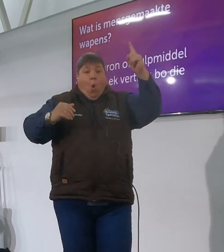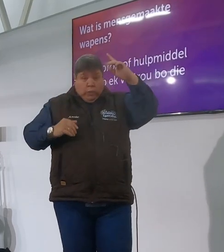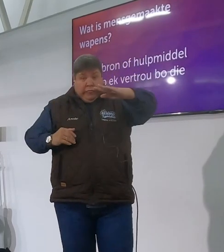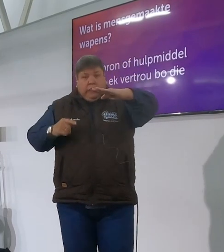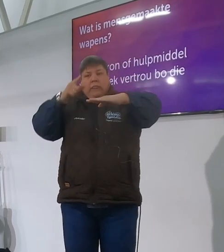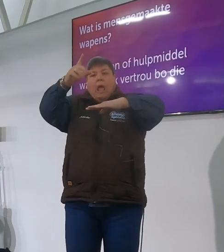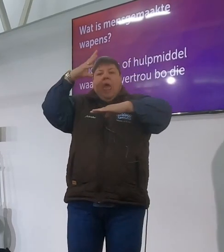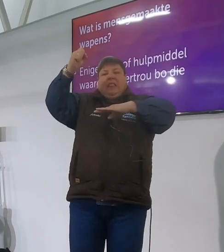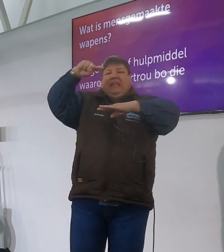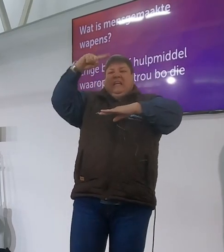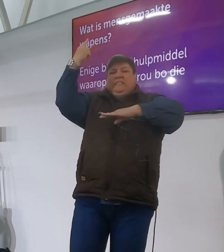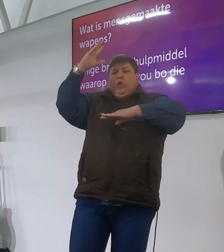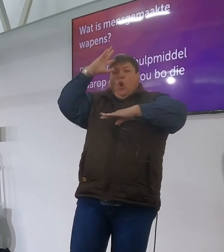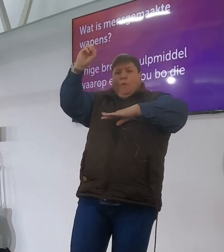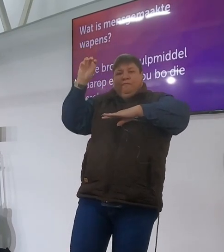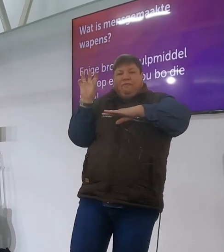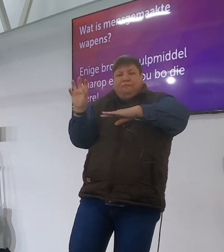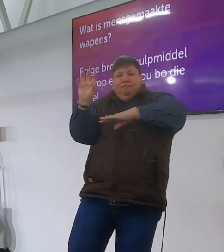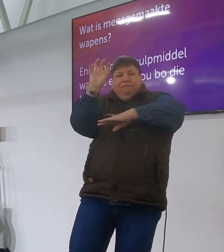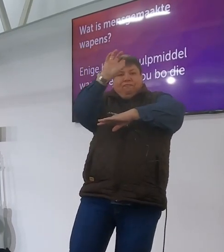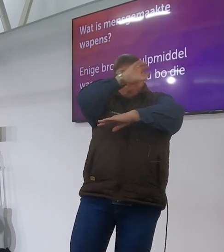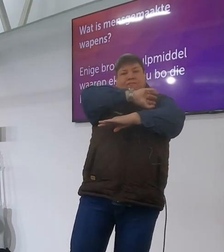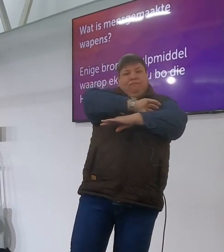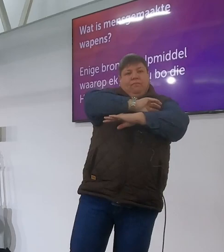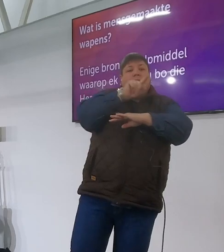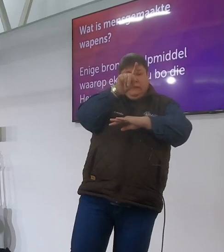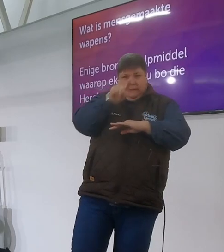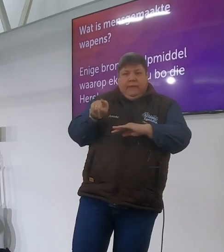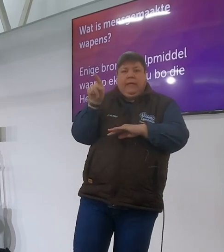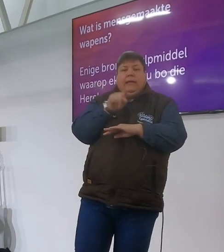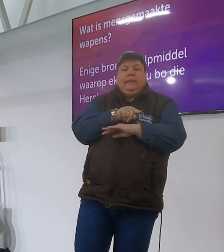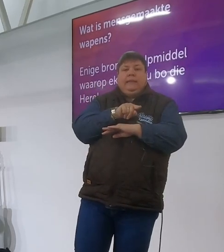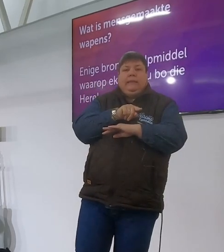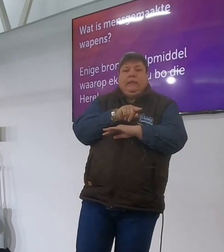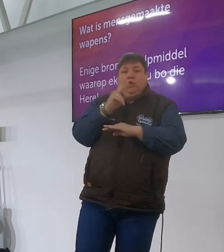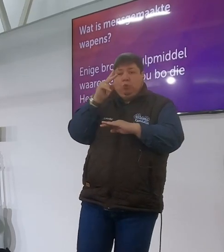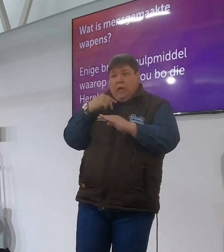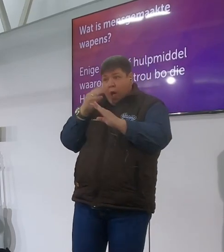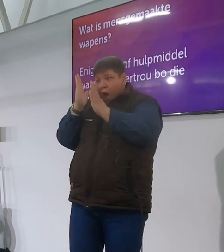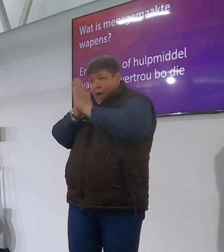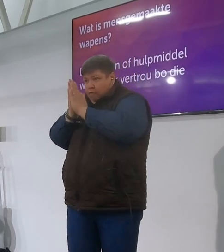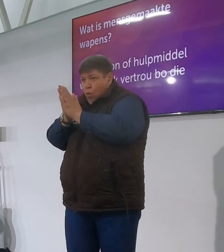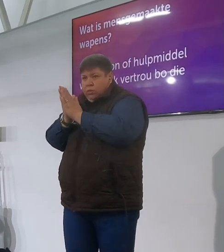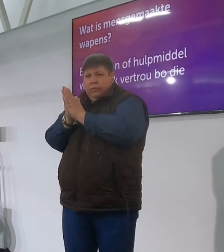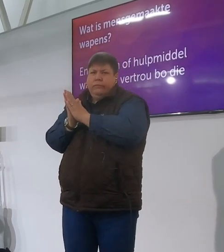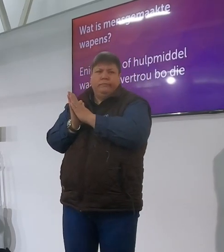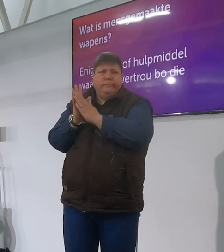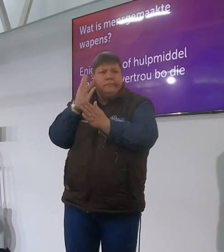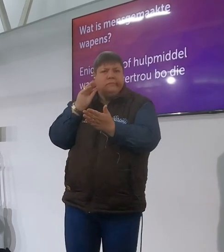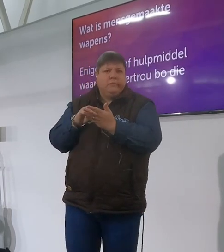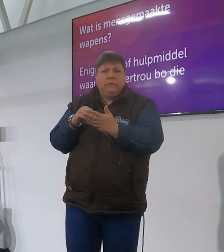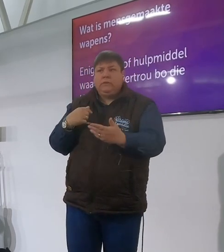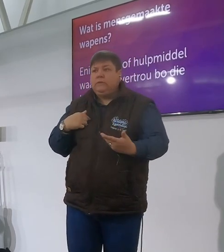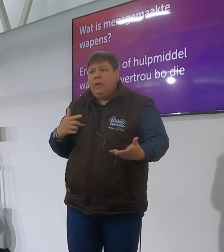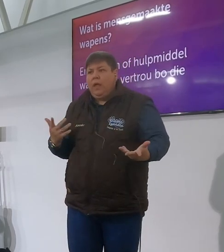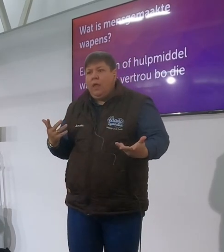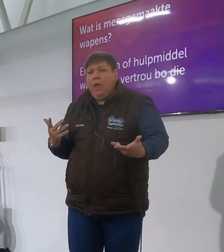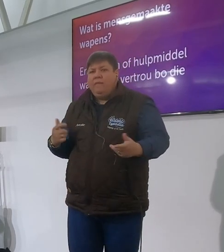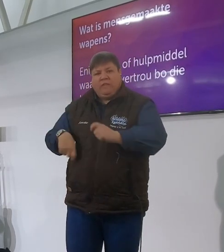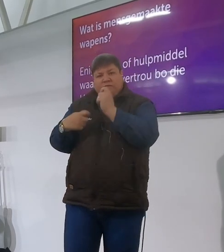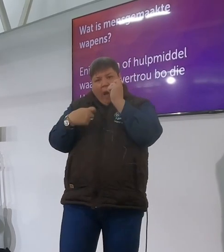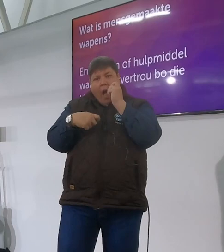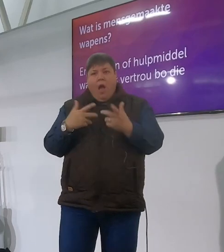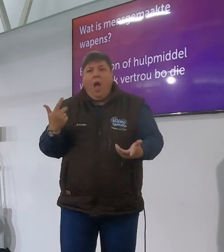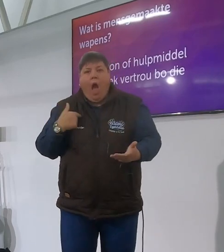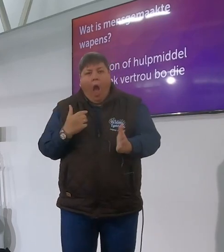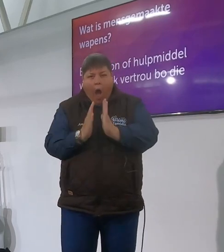nie verkeerd om dit te gebruik nie maar het verkeerd om in beginsel my vertrouwe daarin te sit lieveres in